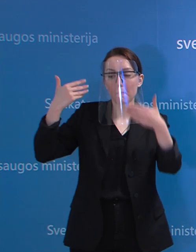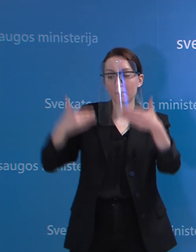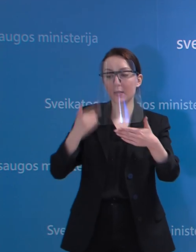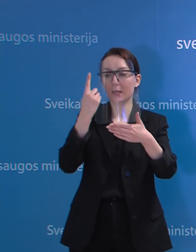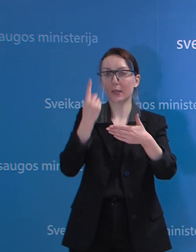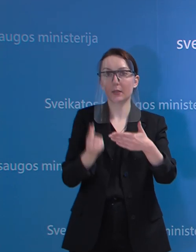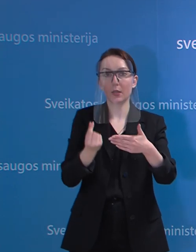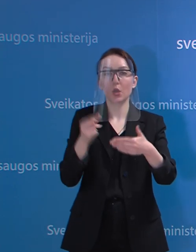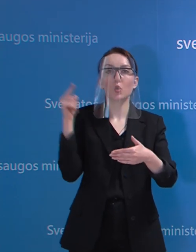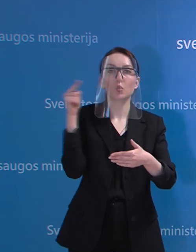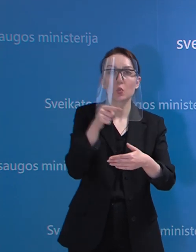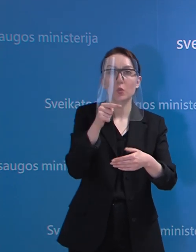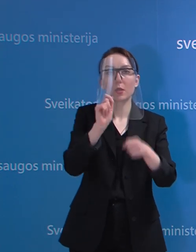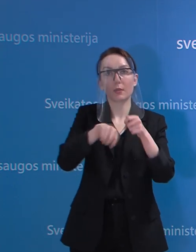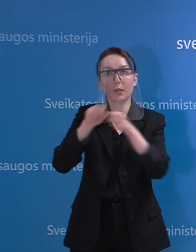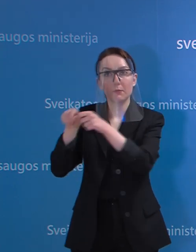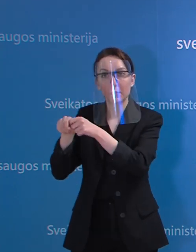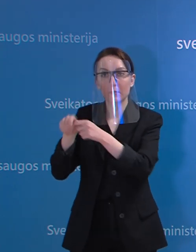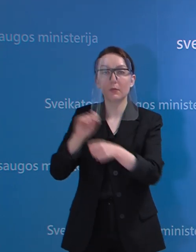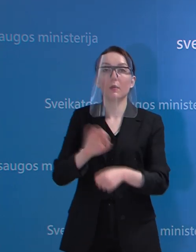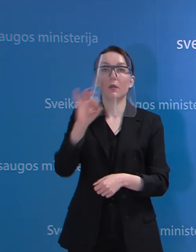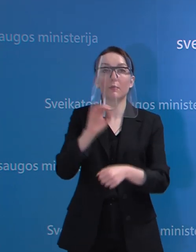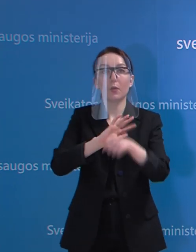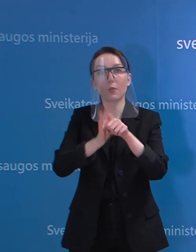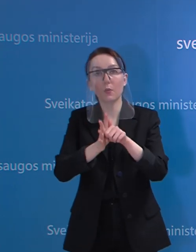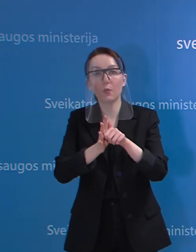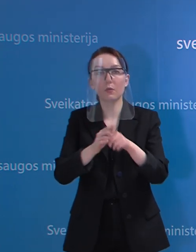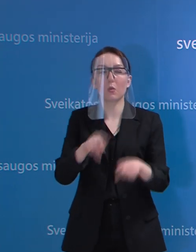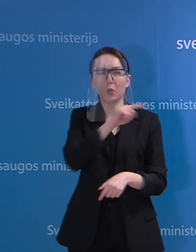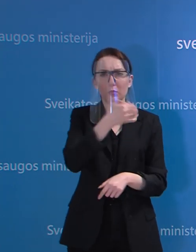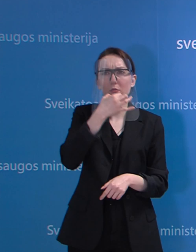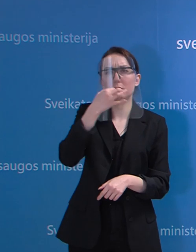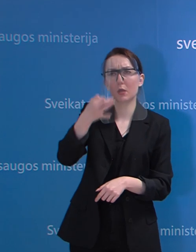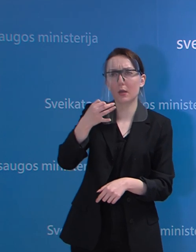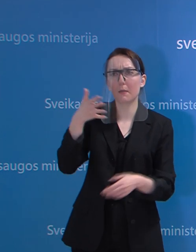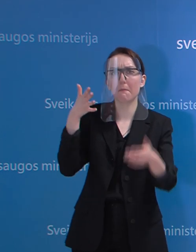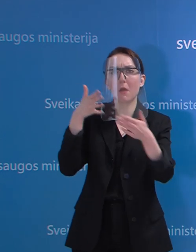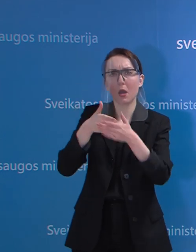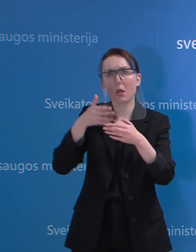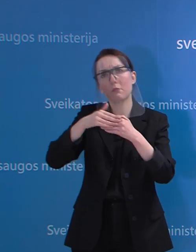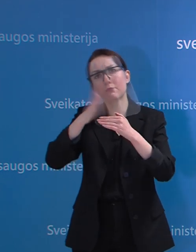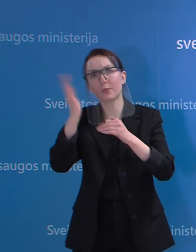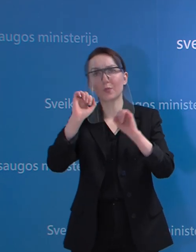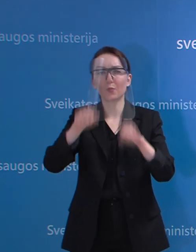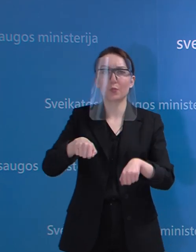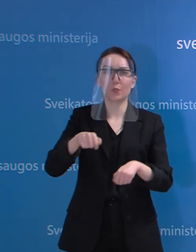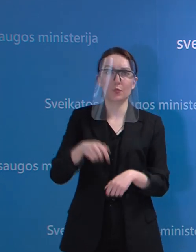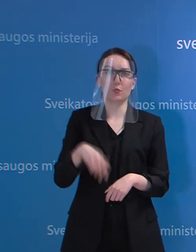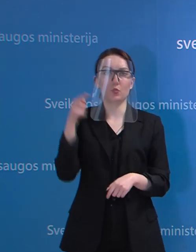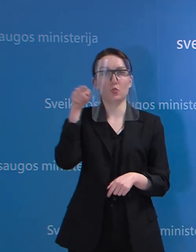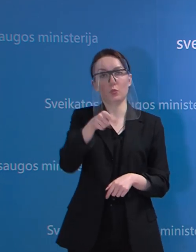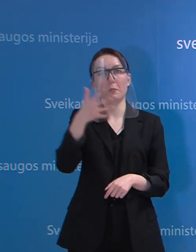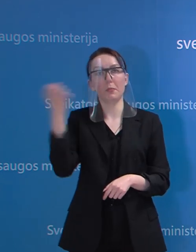atliekama mažiau nei tūkstantis tyrimų dėl koronaviruso, nors esate minėjęs, kad maksimaliai Lietuva gali atlikti iki pusantro